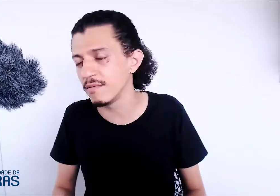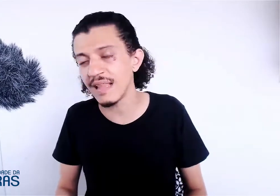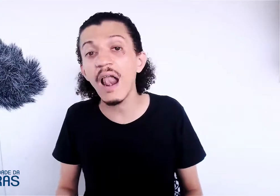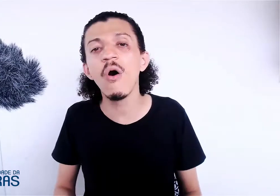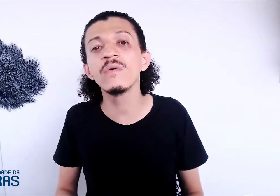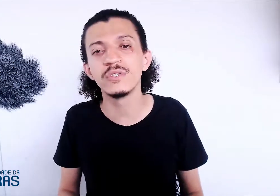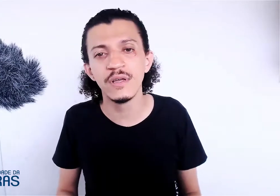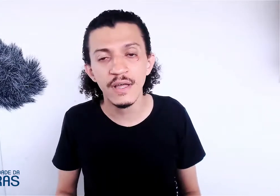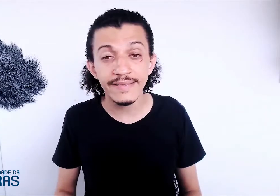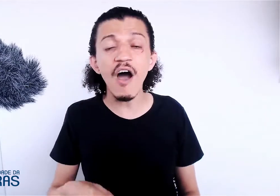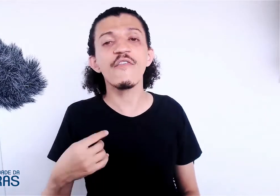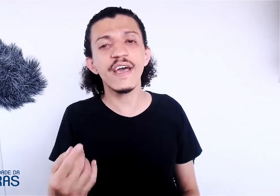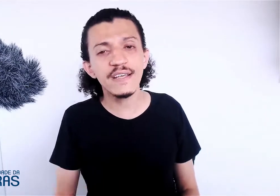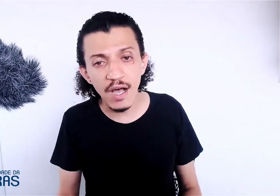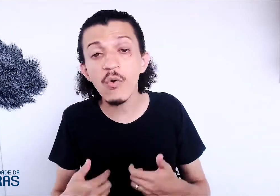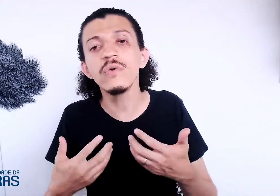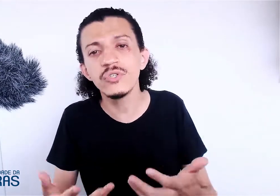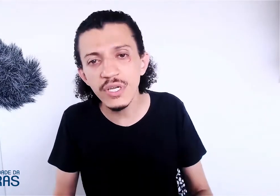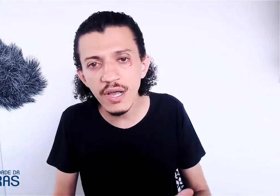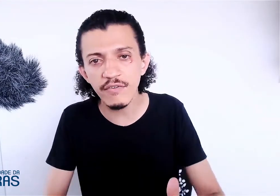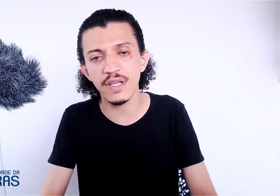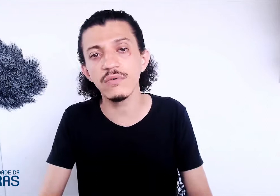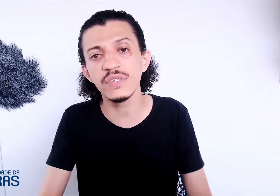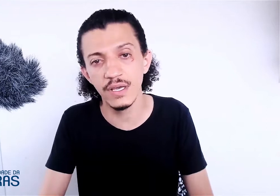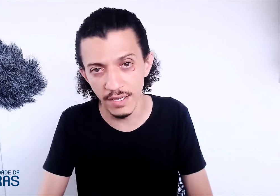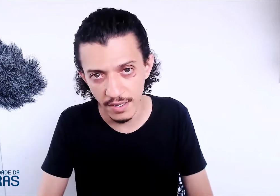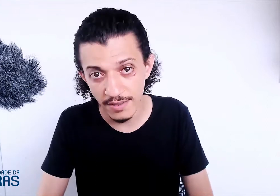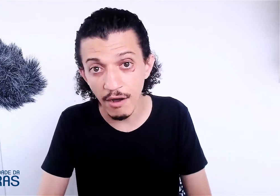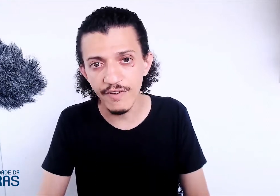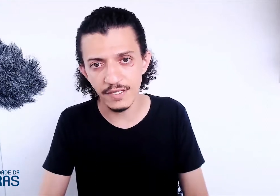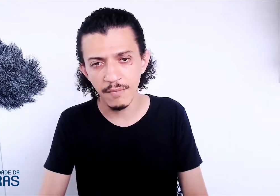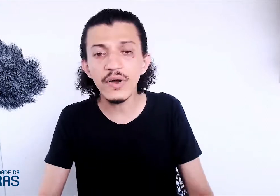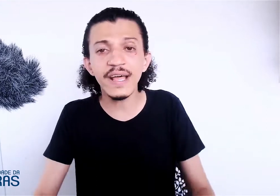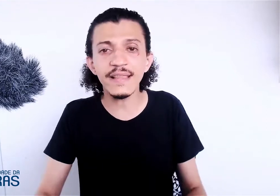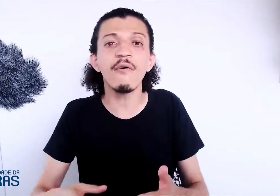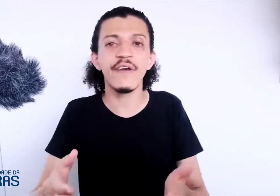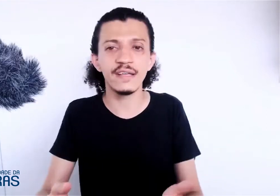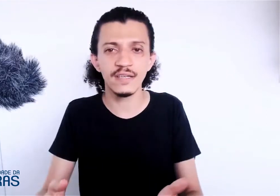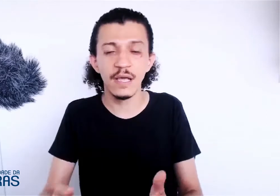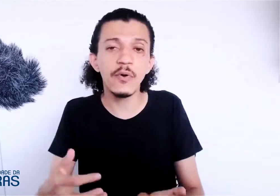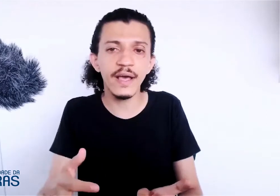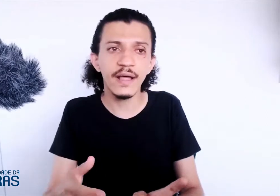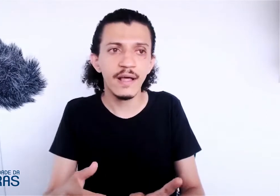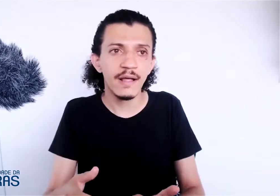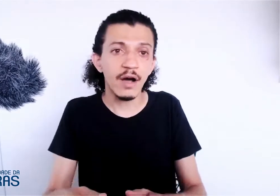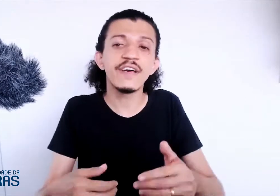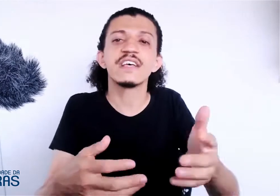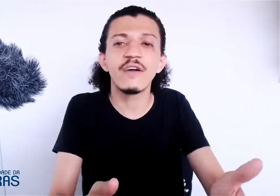está longe. Talvez, algum dia você consiga. Talvez. Por que talvez? E por que talvez você vai